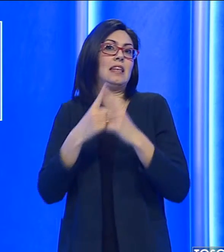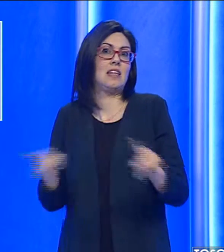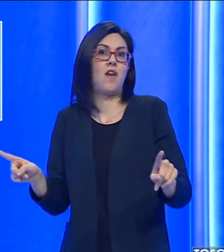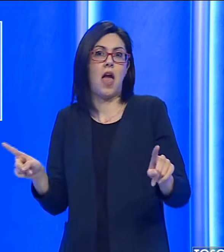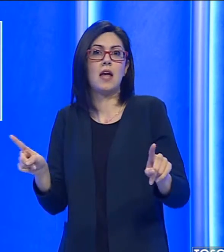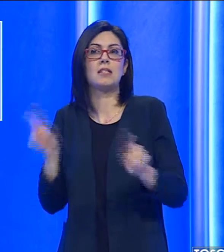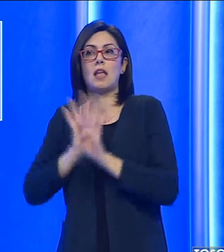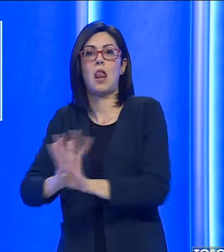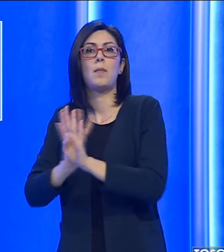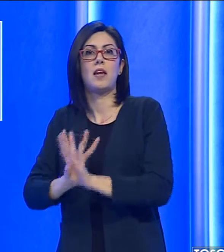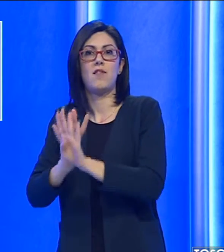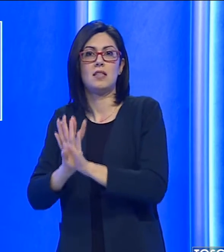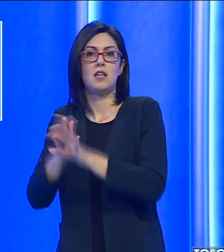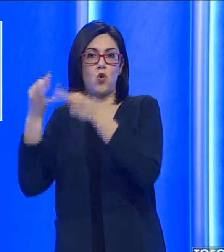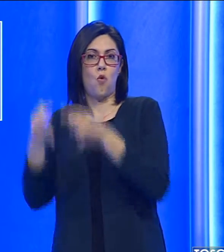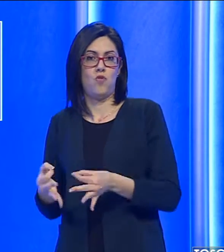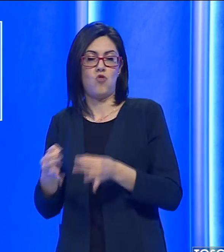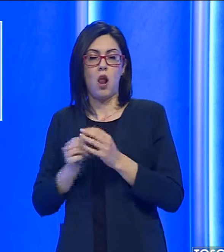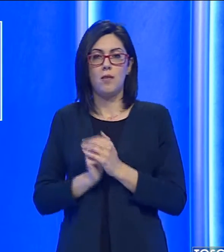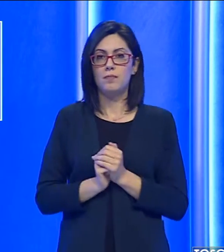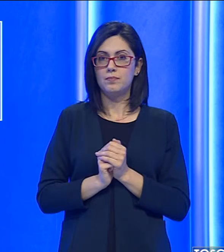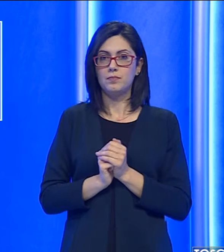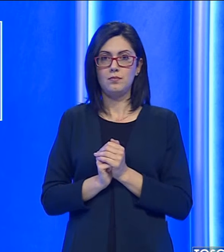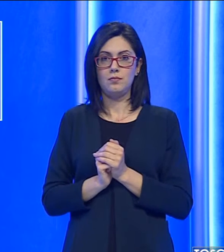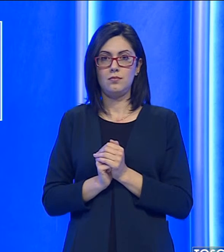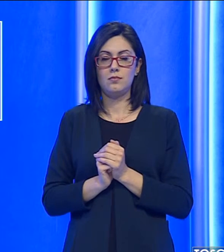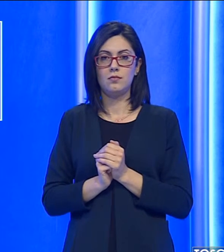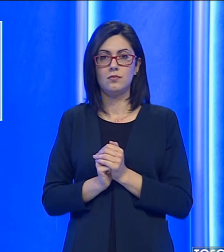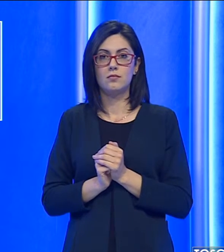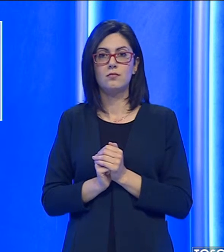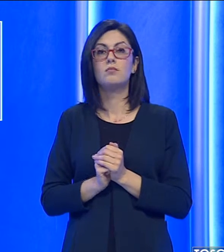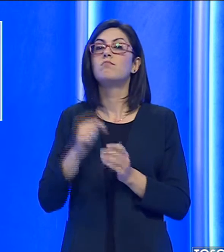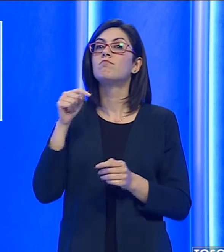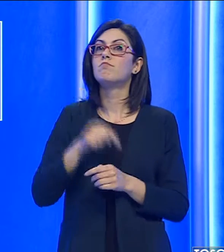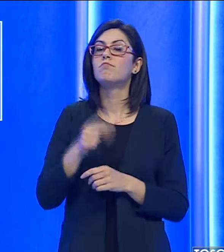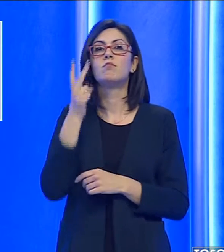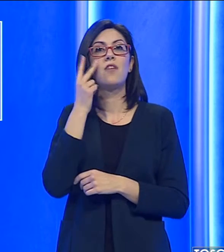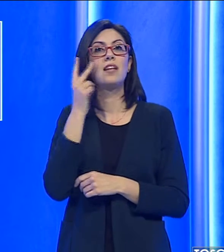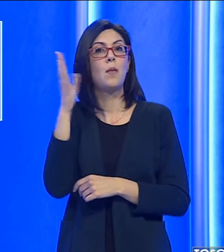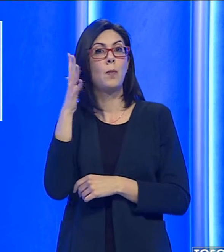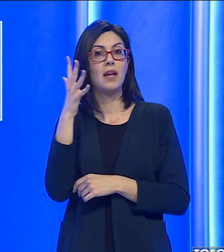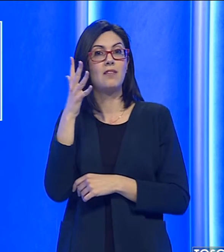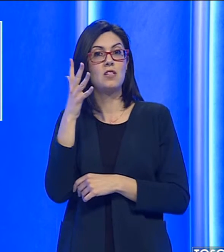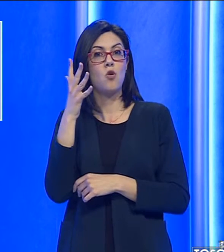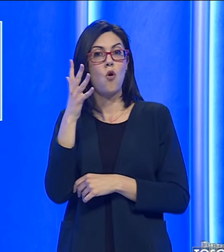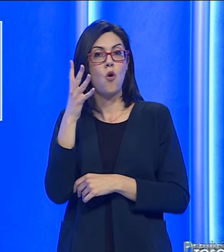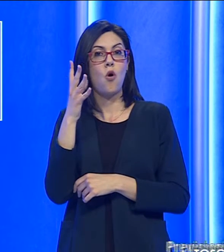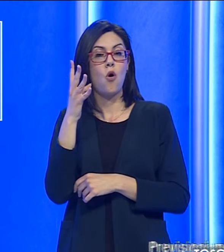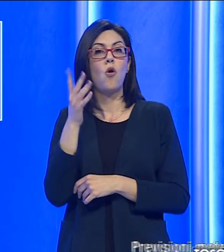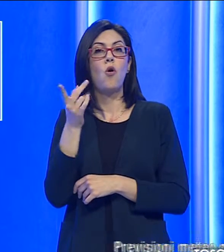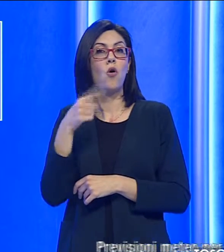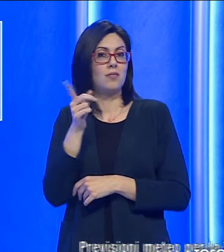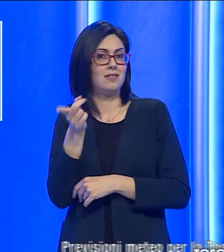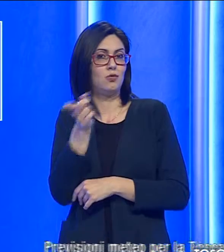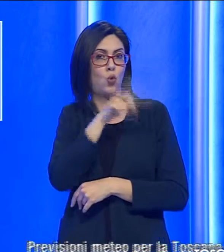quella della manifestazione ufficiale. E siamo arrivati alle previsioni del tempo per